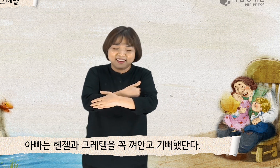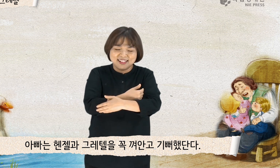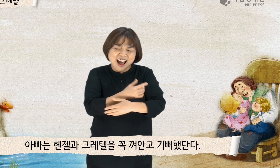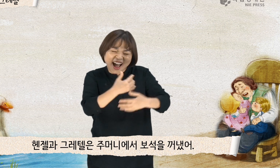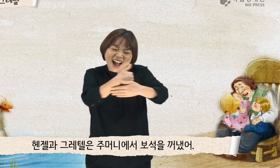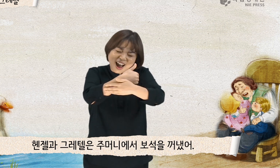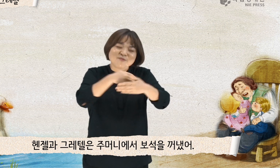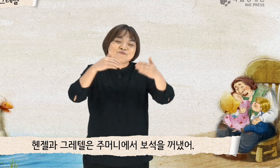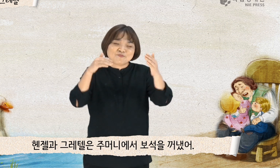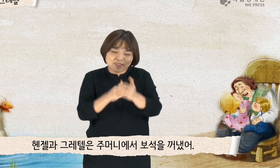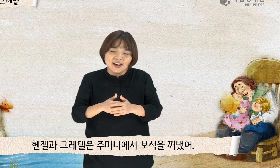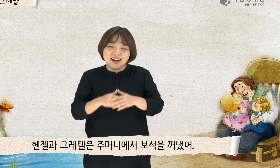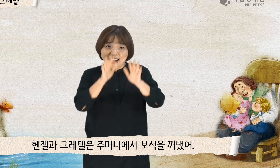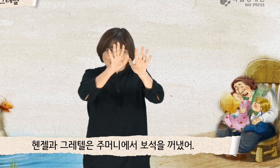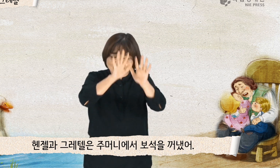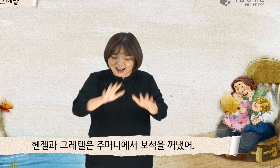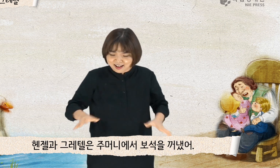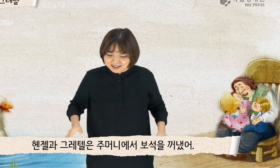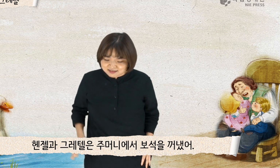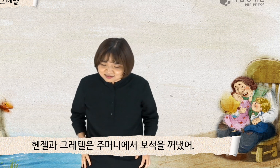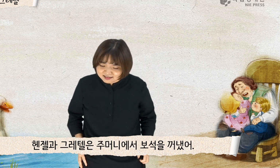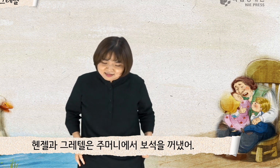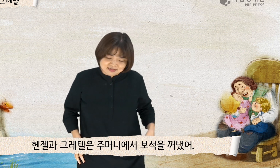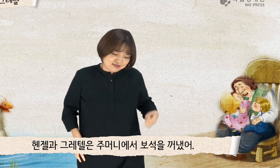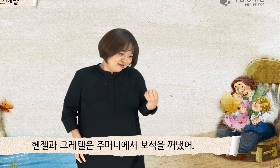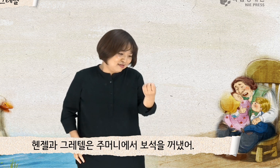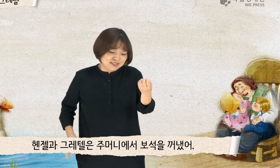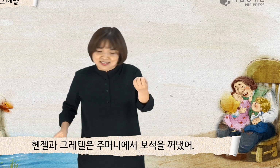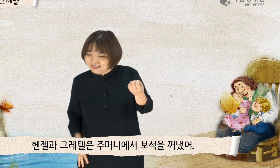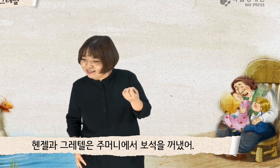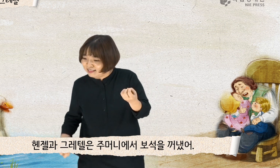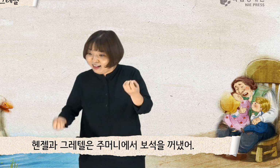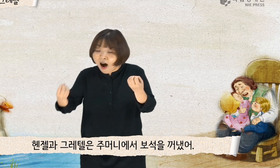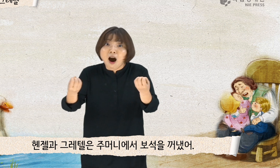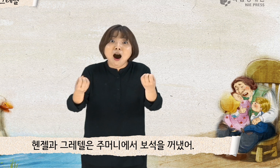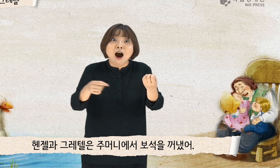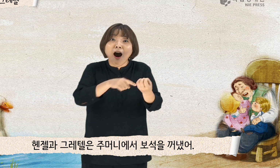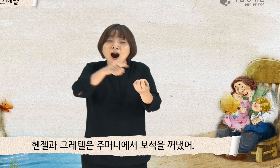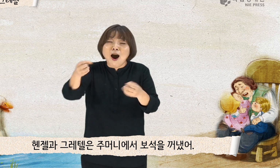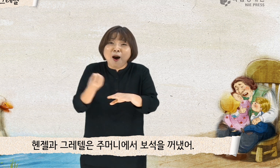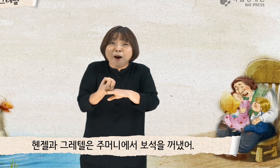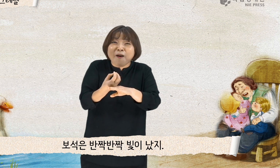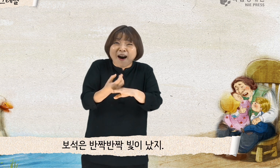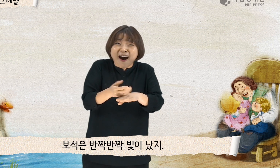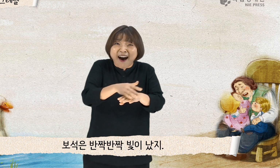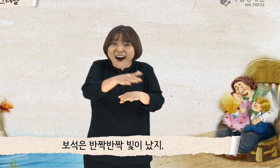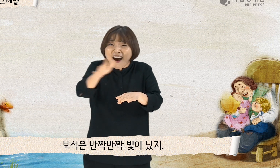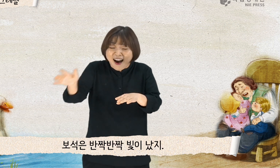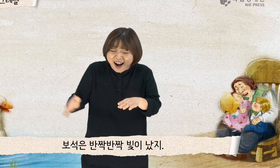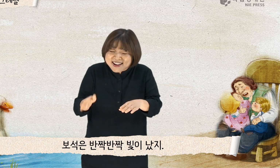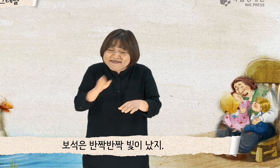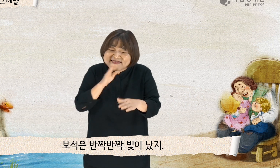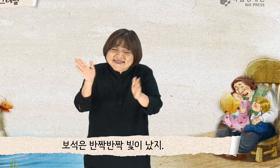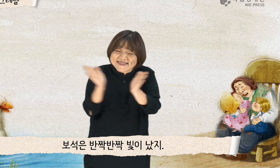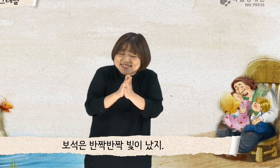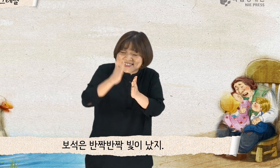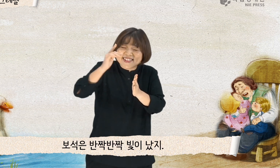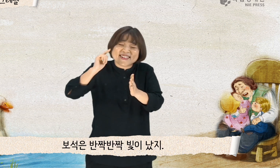핸젤과 그레텔은 주머니에서 보석을 꺼냈어. 보석은 반짝반짝 빛이